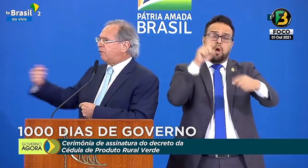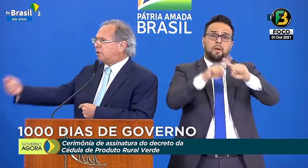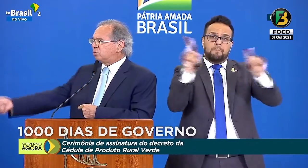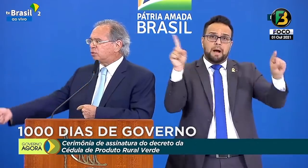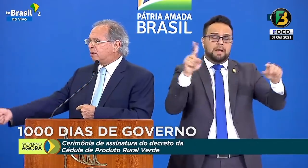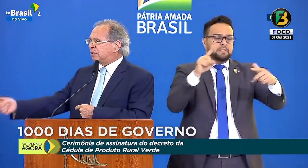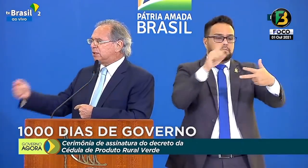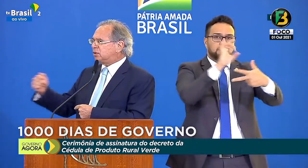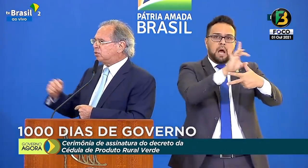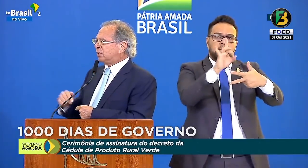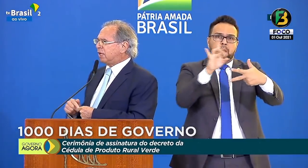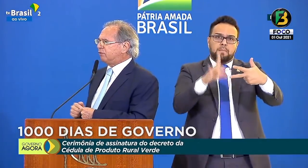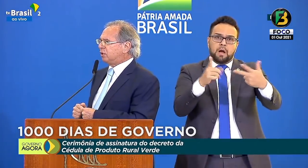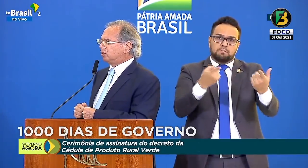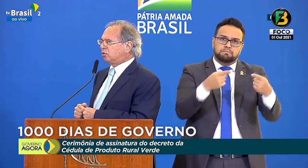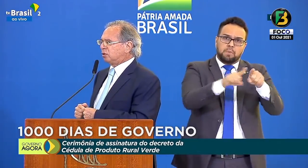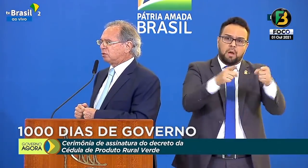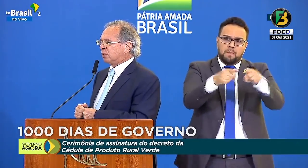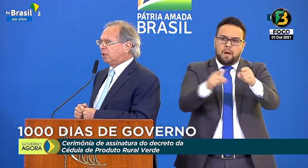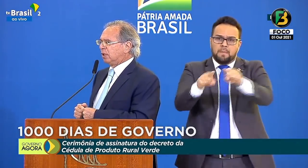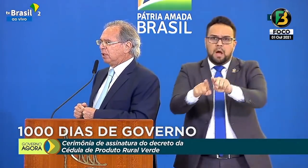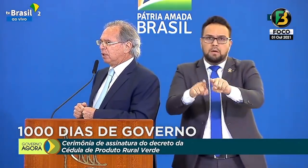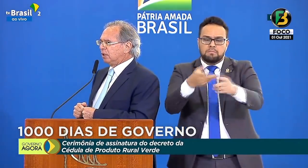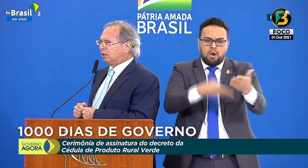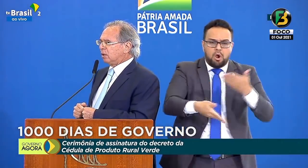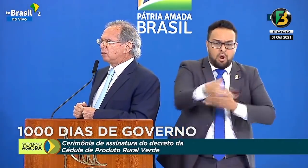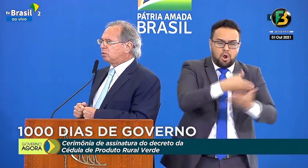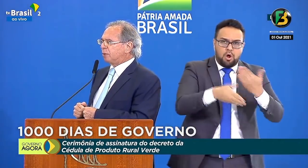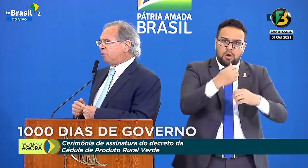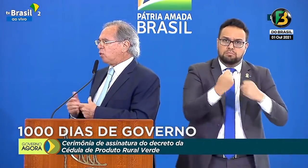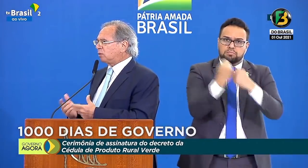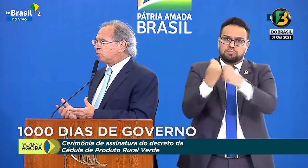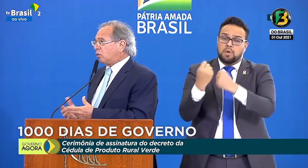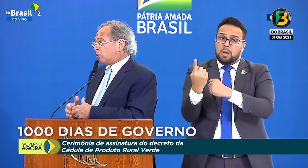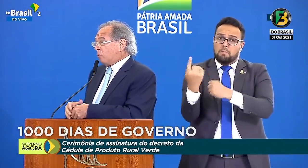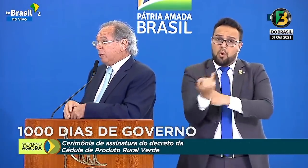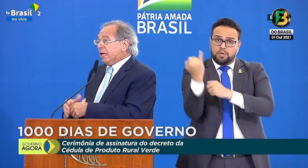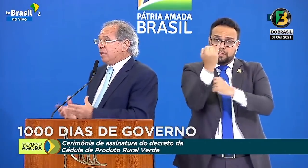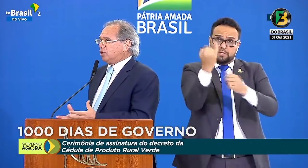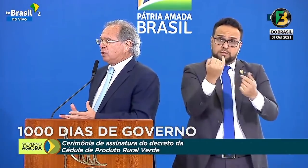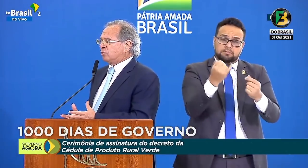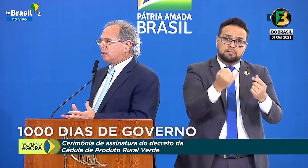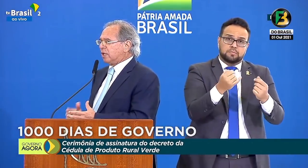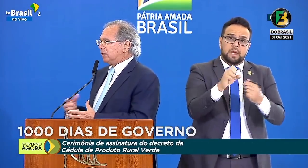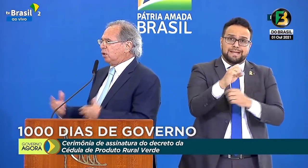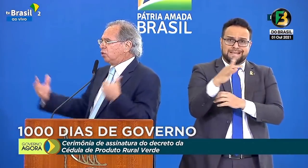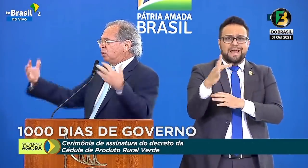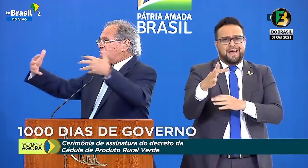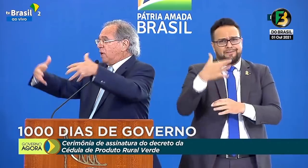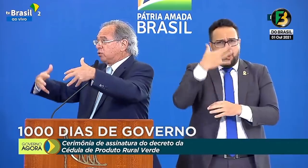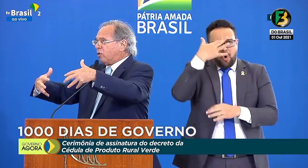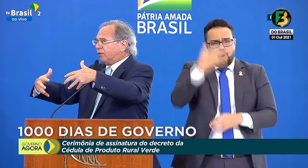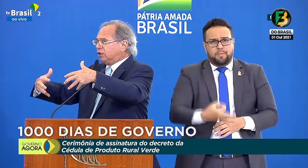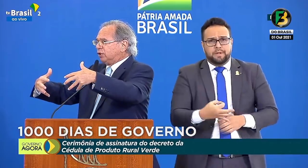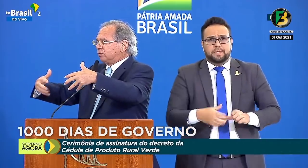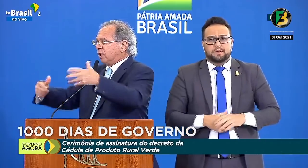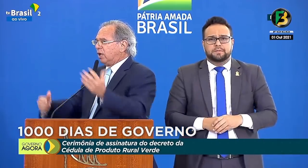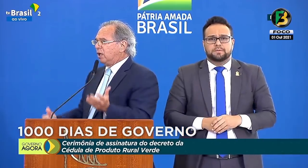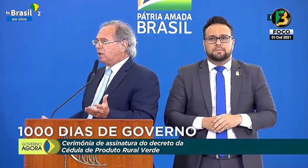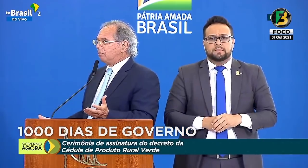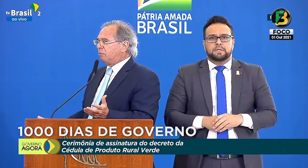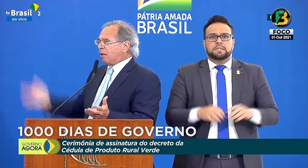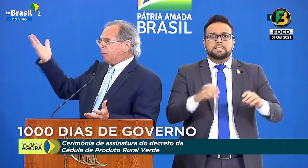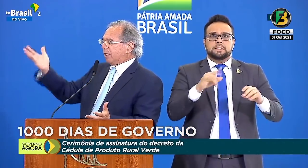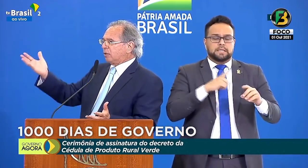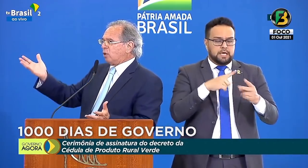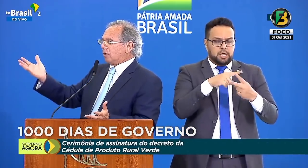uns têm efeito sobre as decisões e a vida dos outros. Então, o Supremo compreende isso, que se ele deu dois comandos conflitivos,